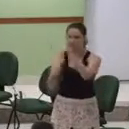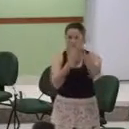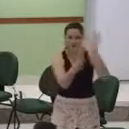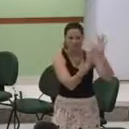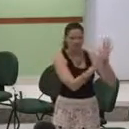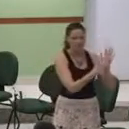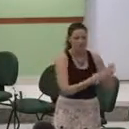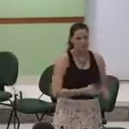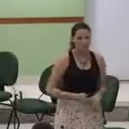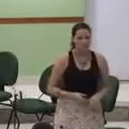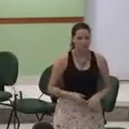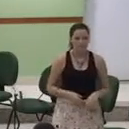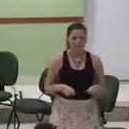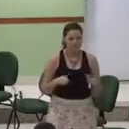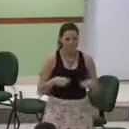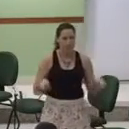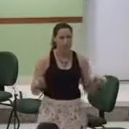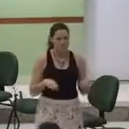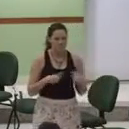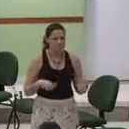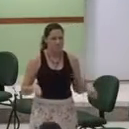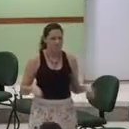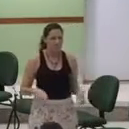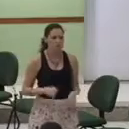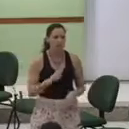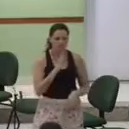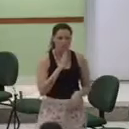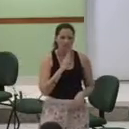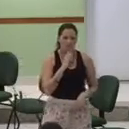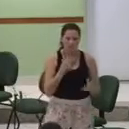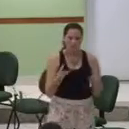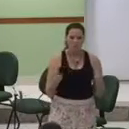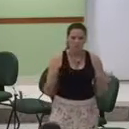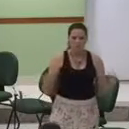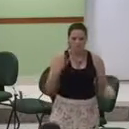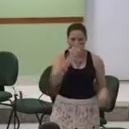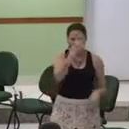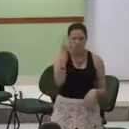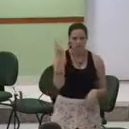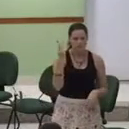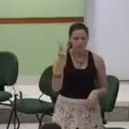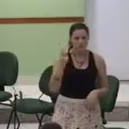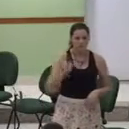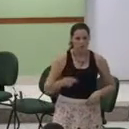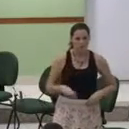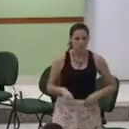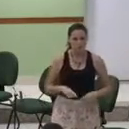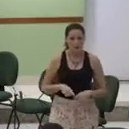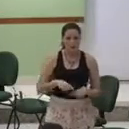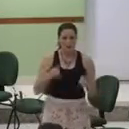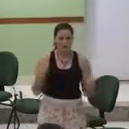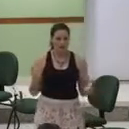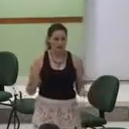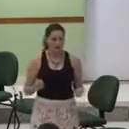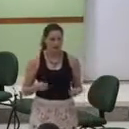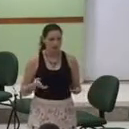é conhecido já de muitos só que ele tem uma versão um pouquinho diferente mas ele está falando das mesmas